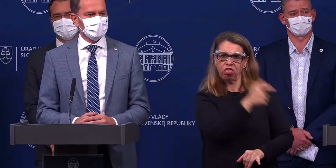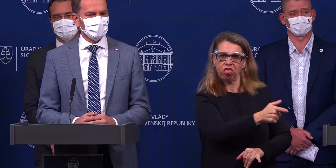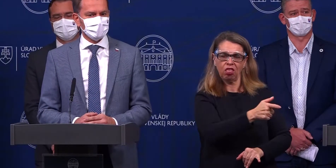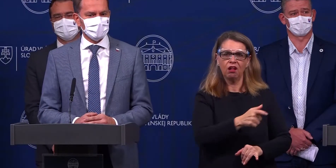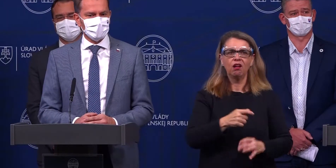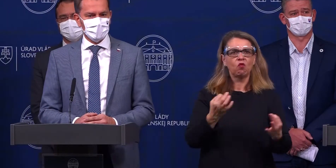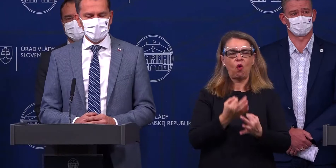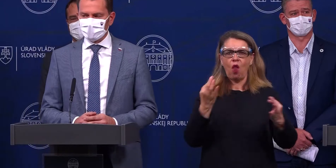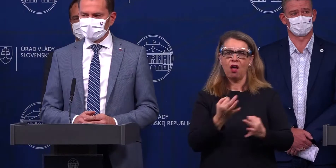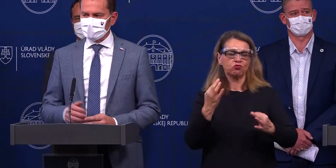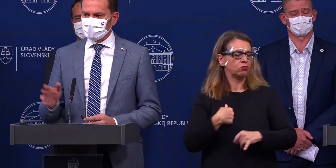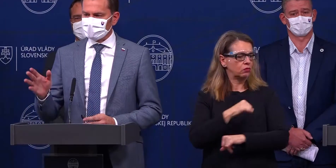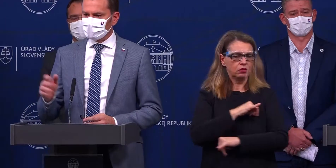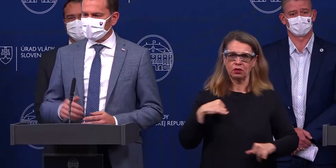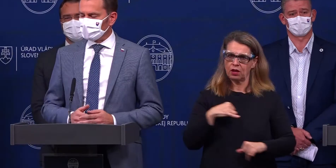na vlastných,